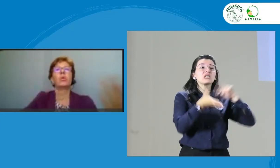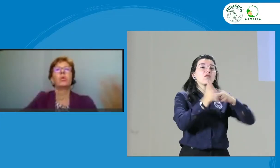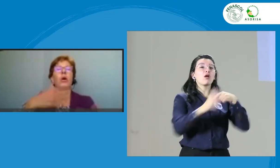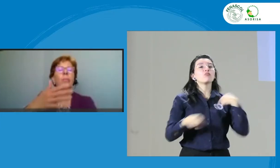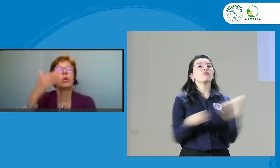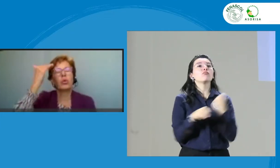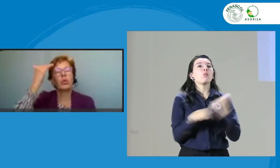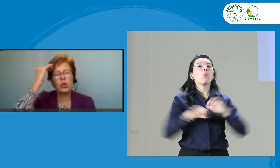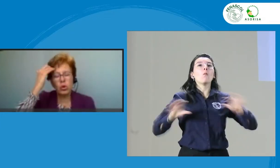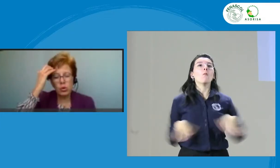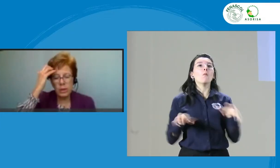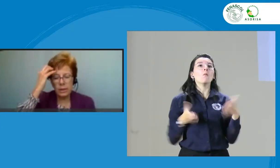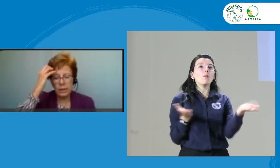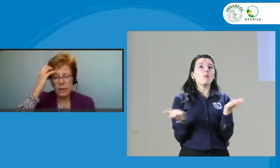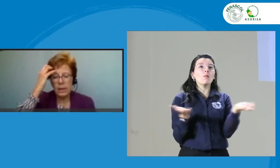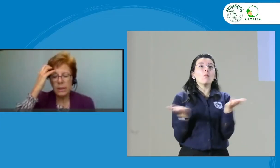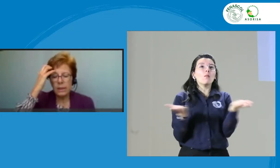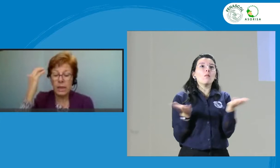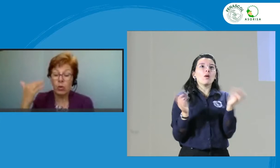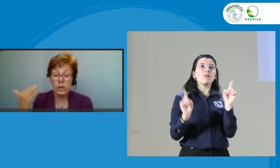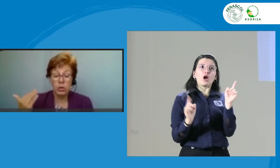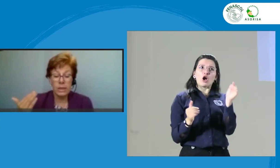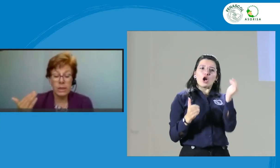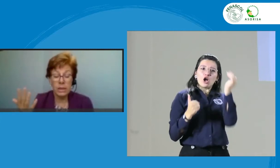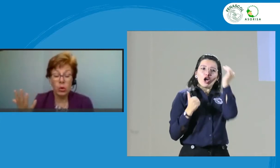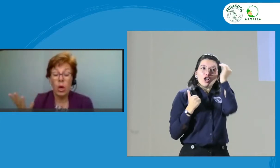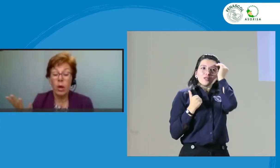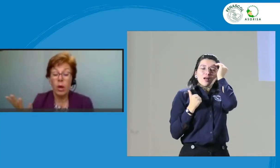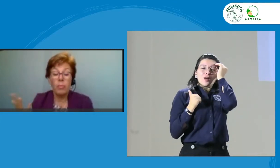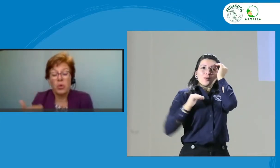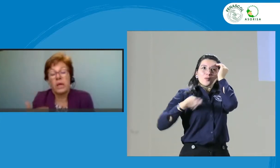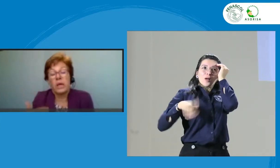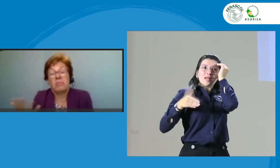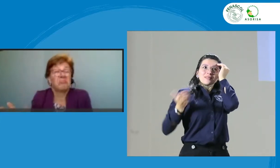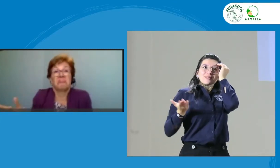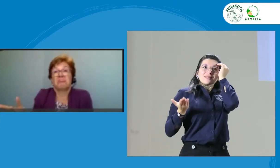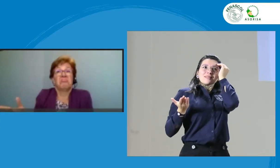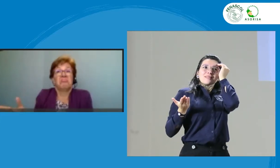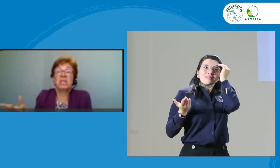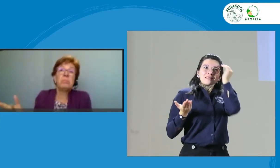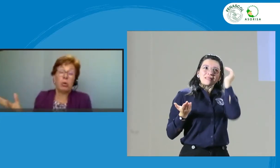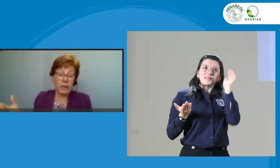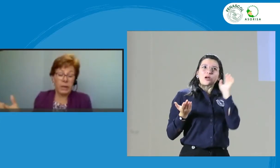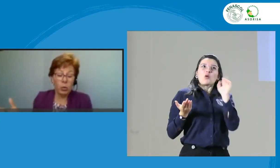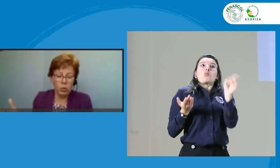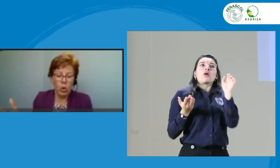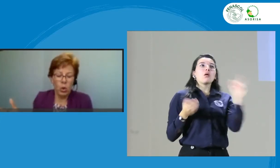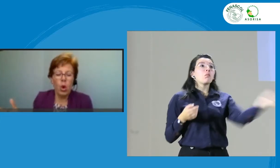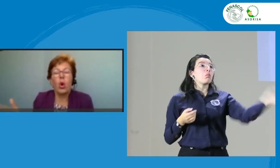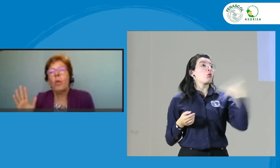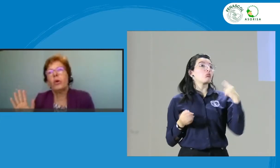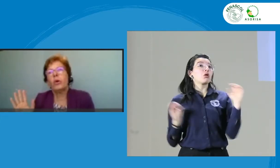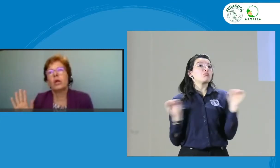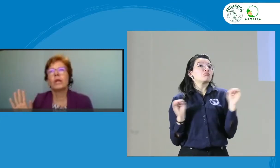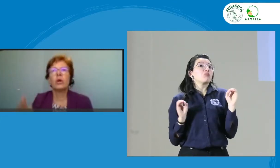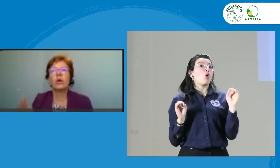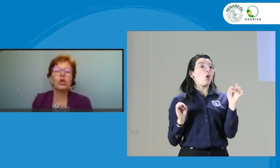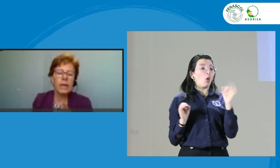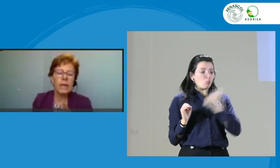y hago, pero no soy consciente de lo que estoy haciendo porque ni me lo pregunto, o porque lo tengo tan